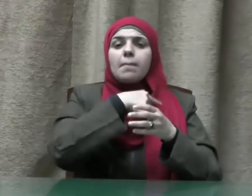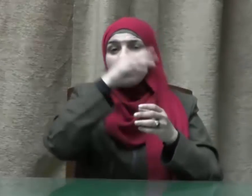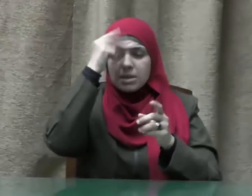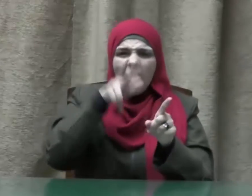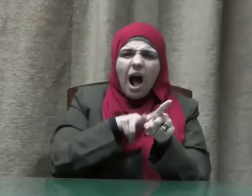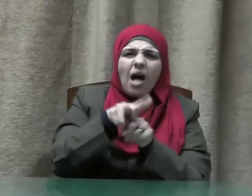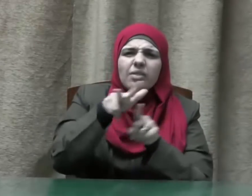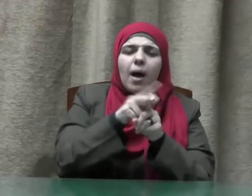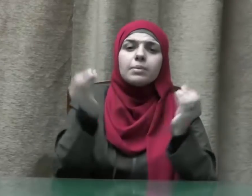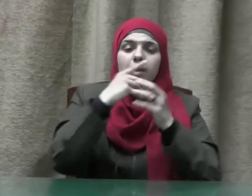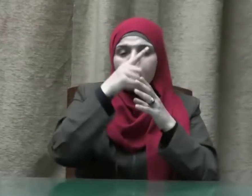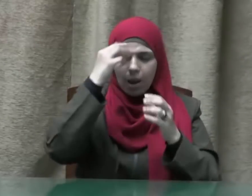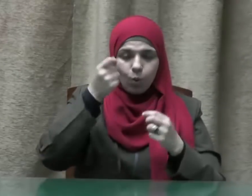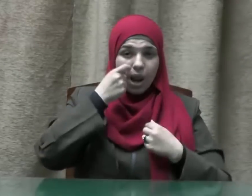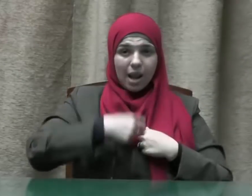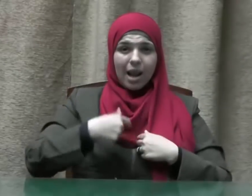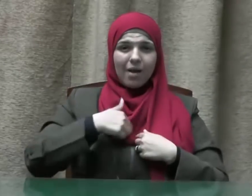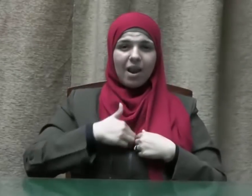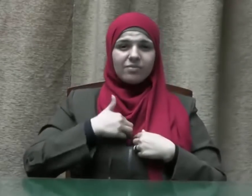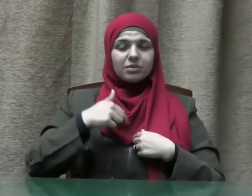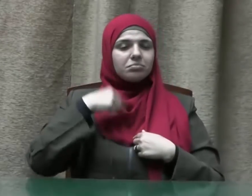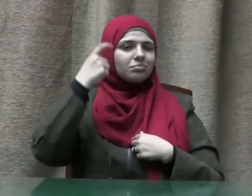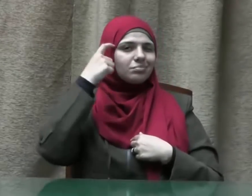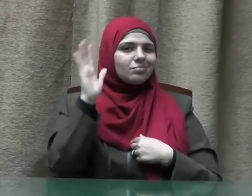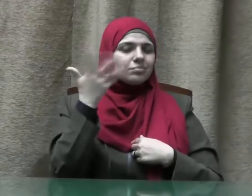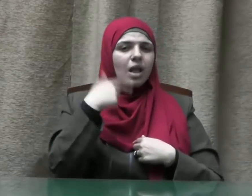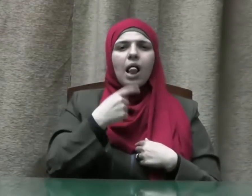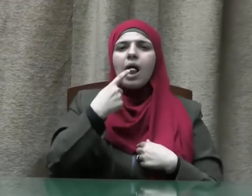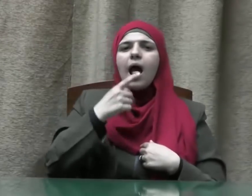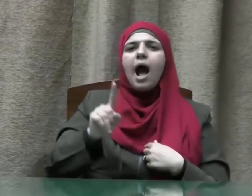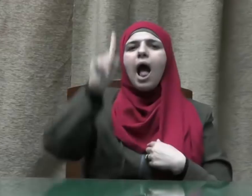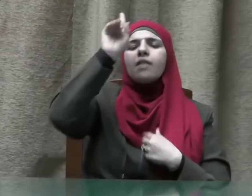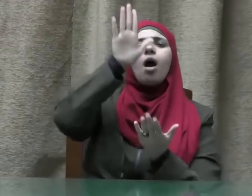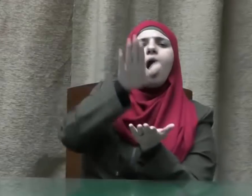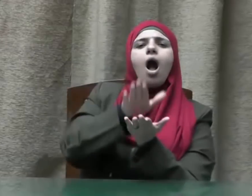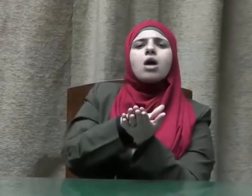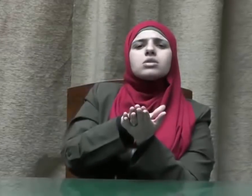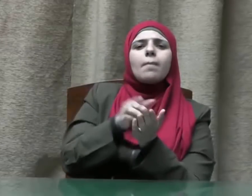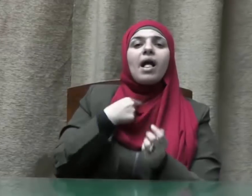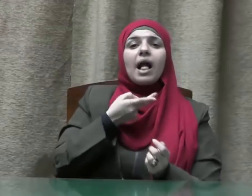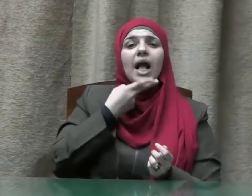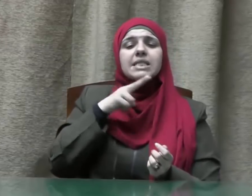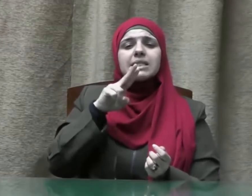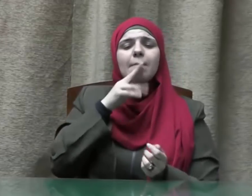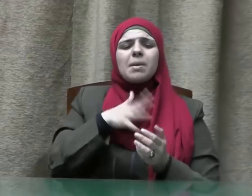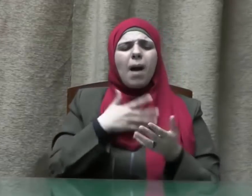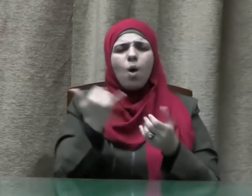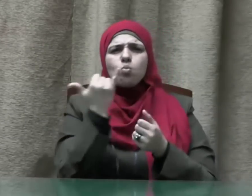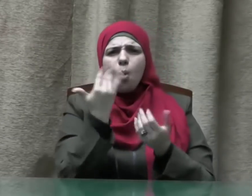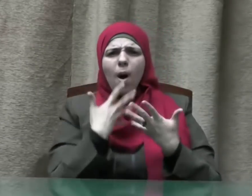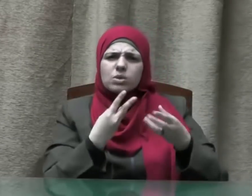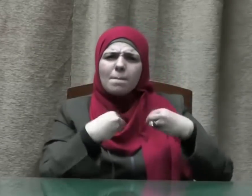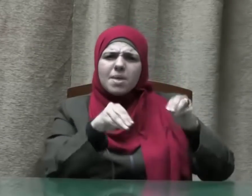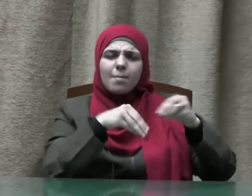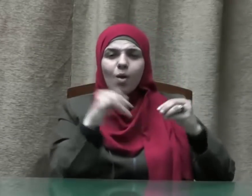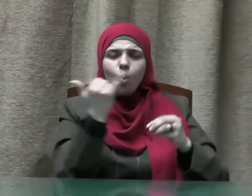له نفسه أن يقسم كاذباً ليستحل ما لغيره حيث يقول